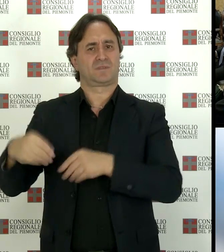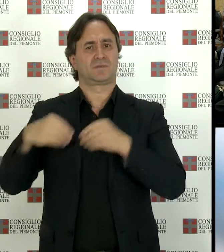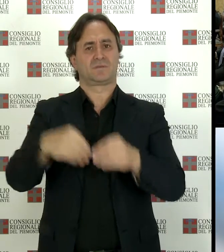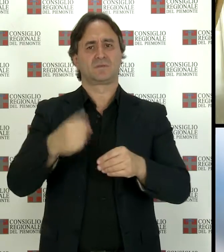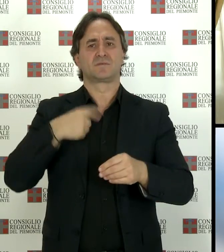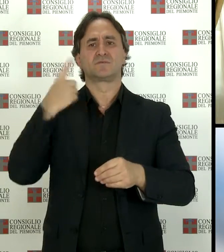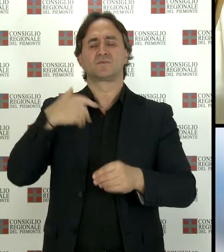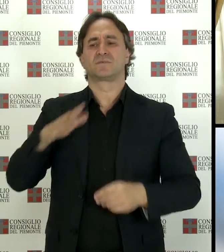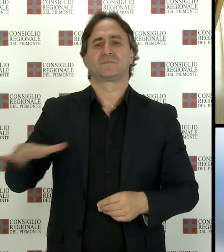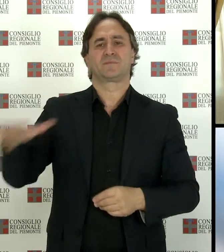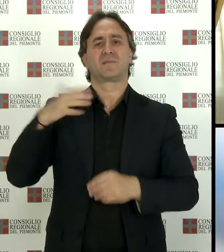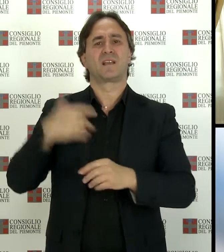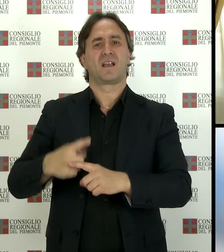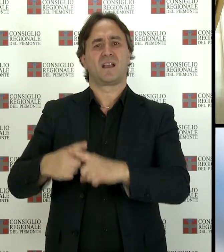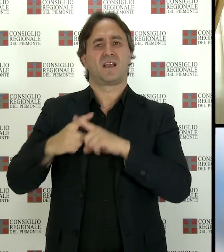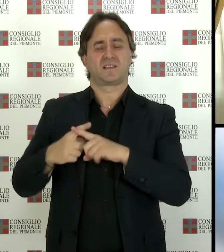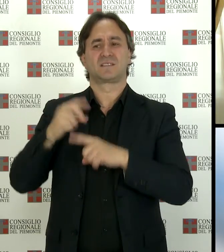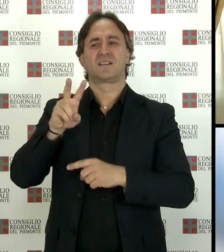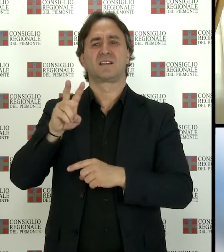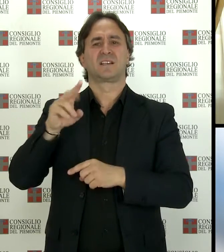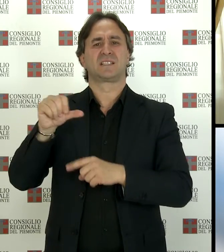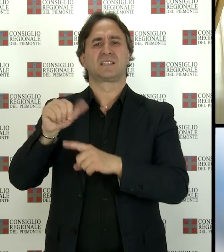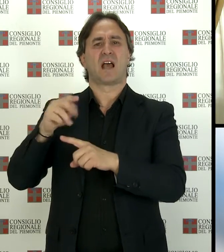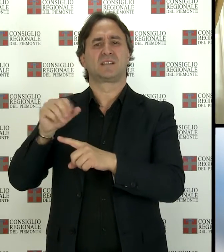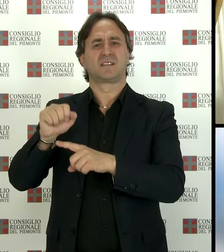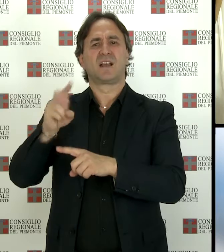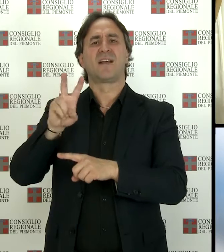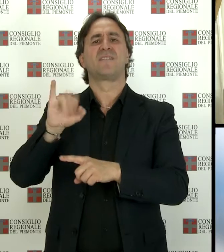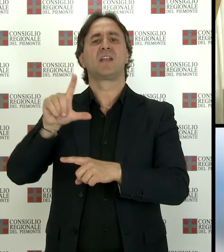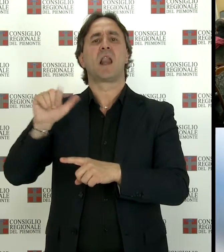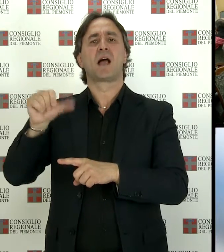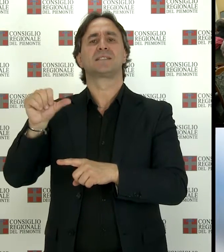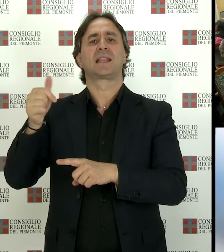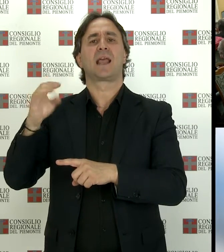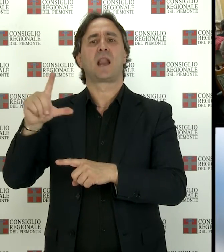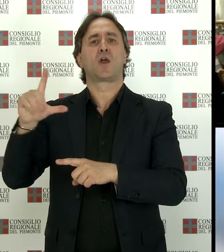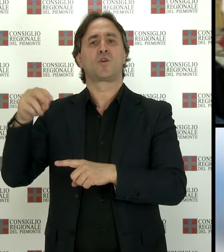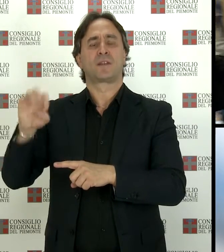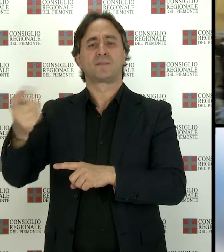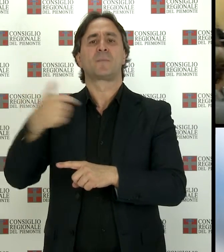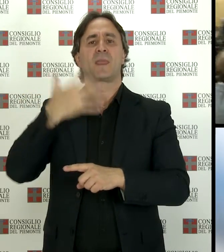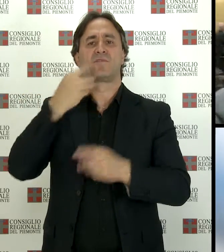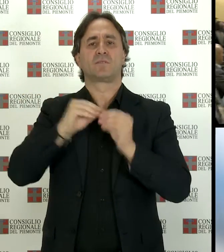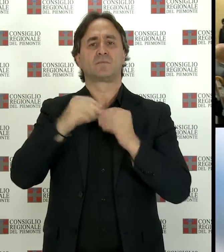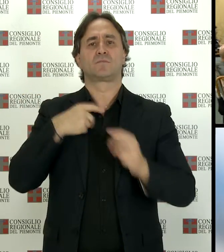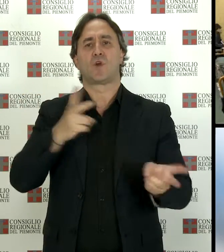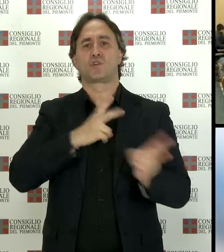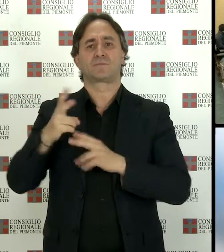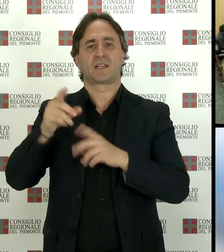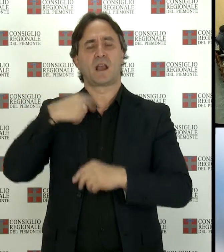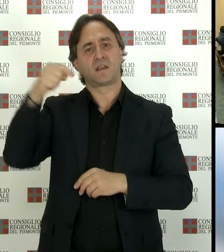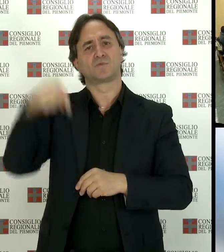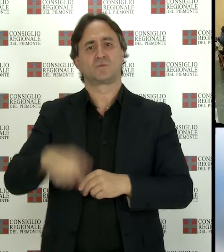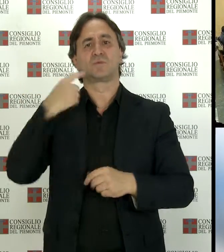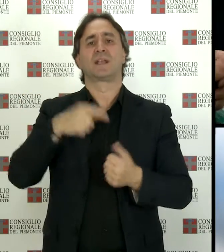dismessa dell'ex Tarsa a Villastellone per la costruzione del nuovo ospedale della zona sud di Torino, in sostituzione di quelli di